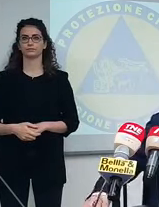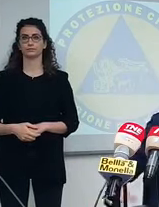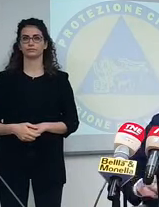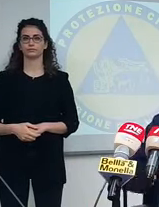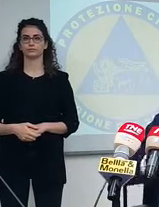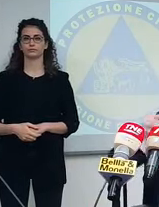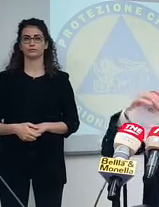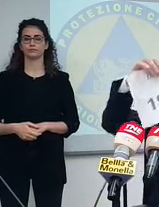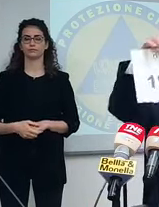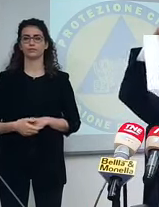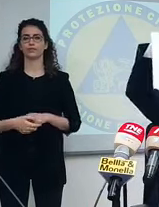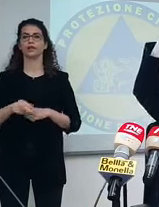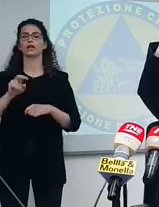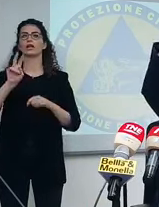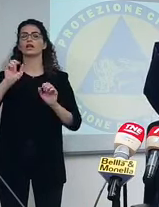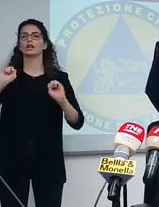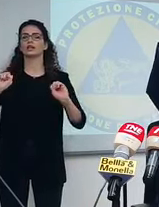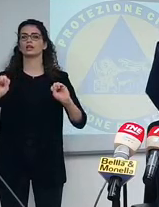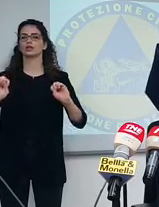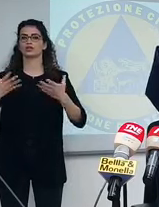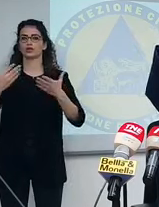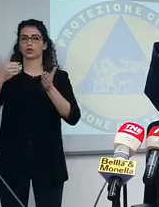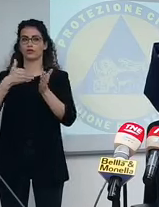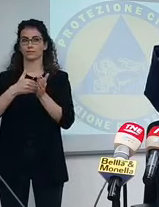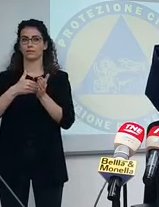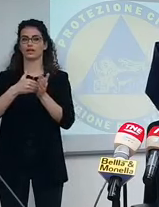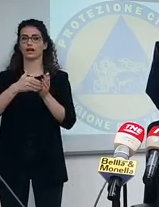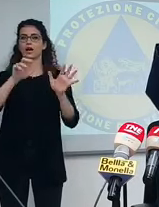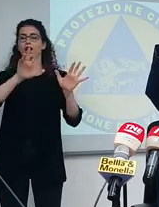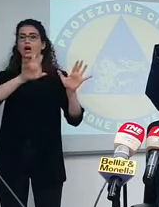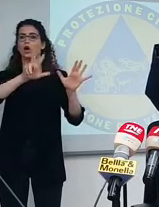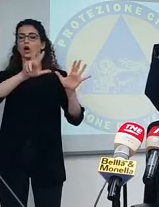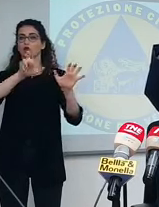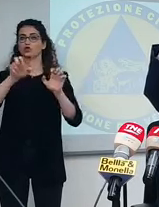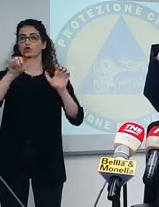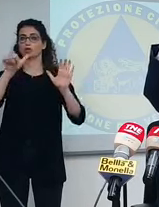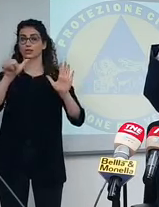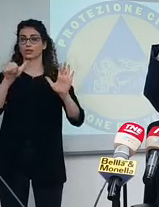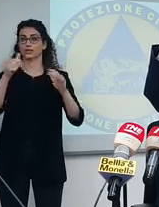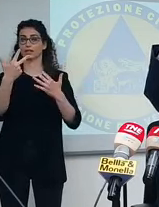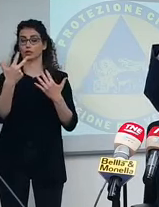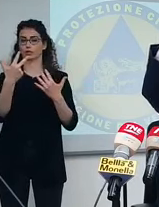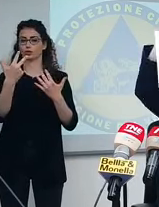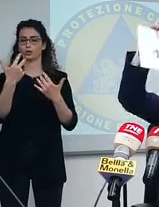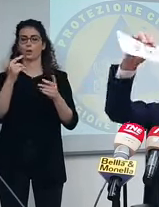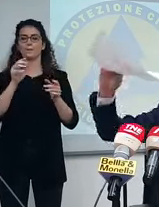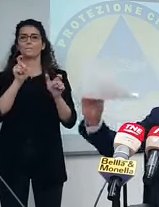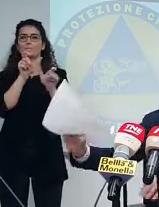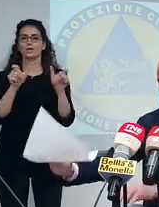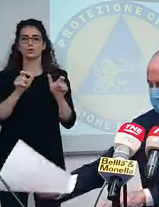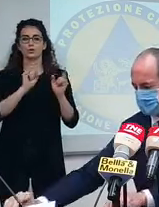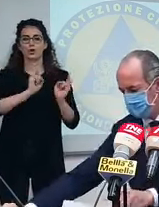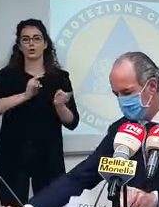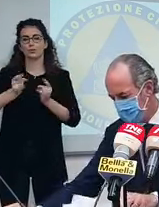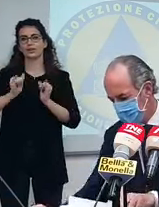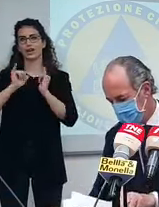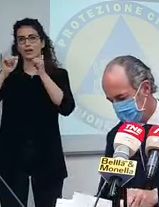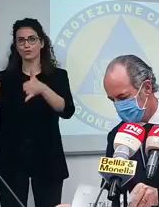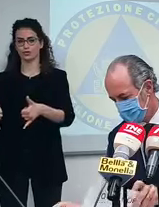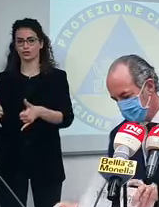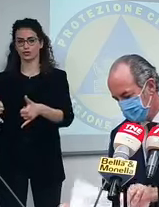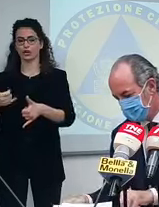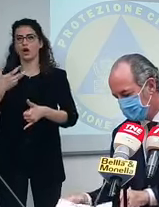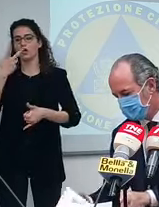19.868 sono i dimessi guariti. Se noi volessimo fare un